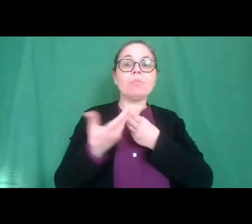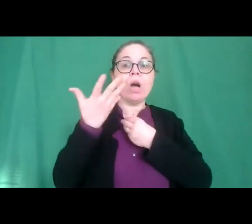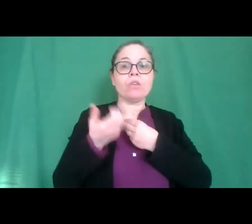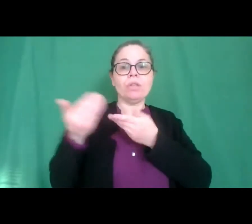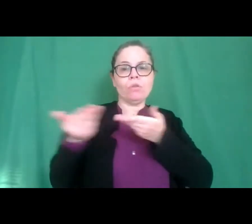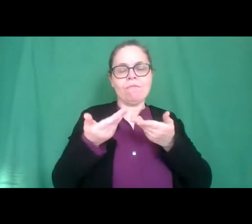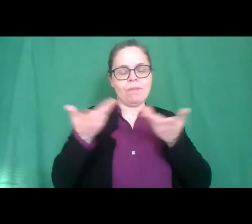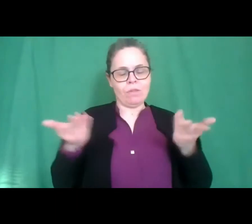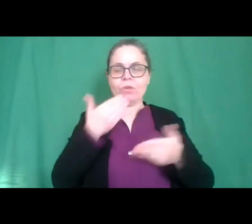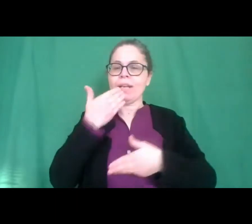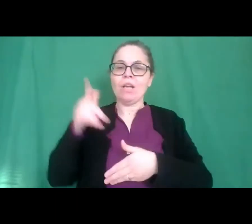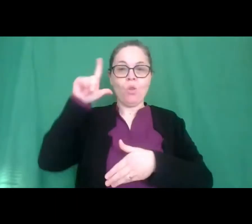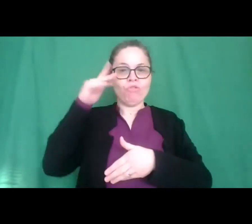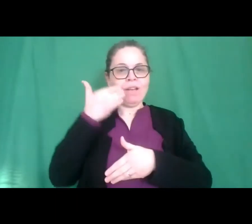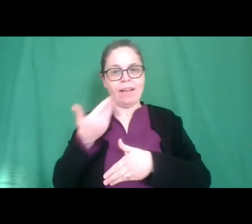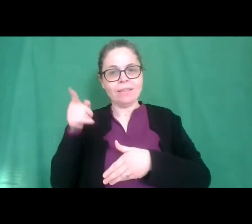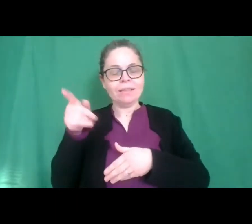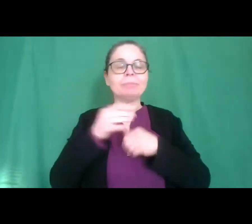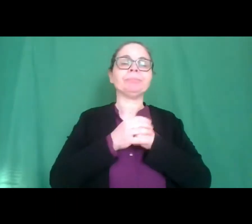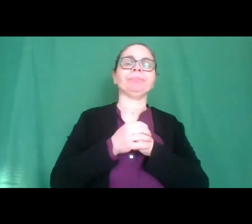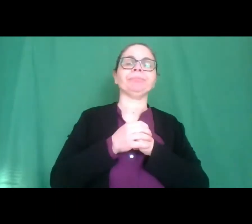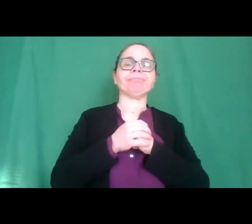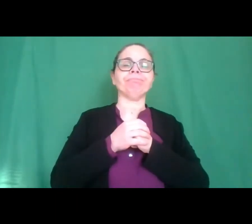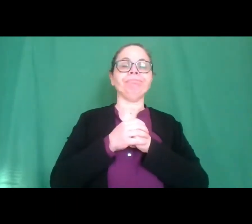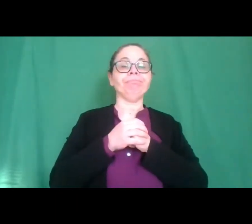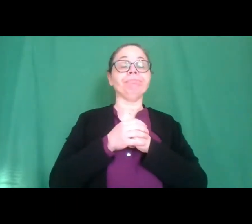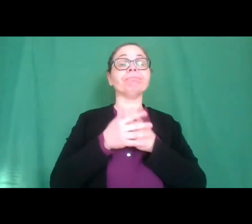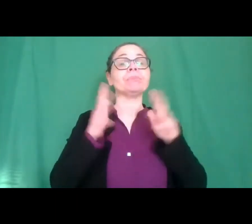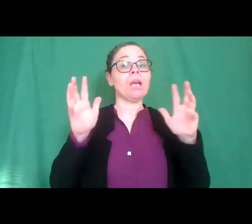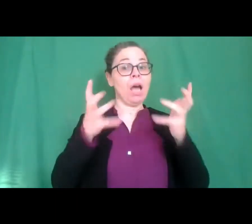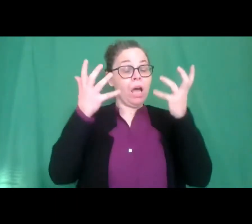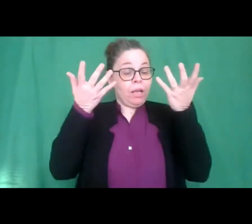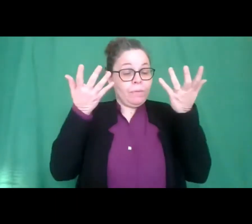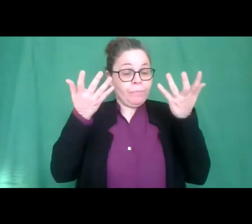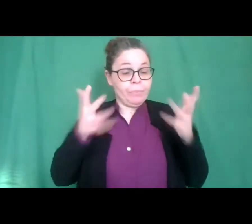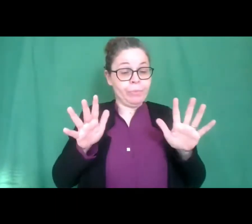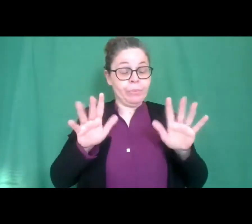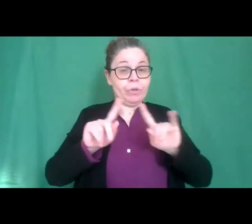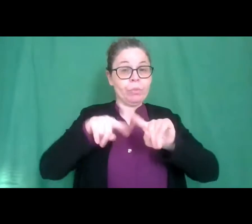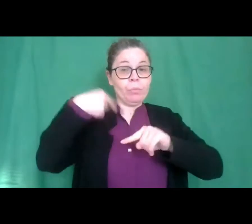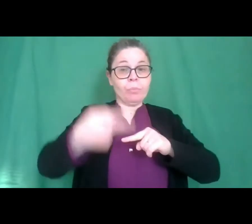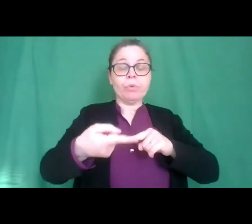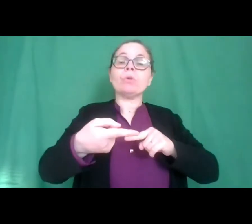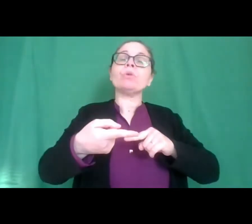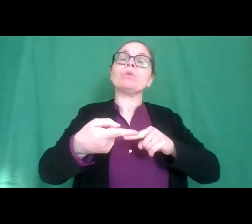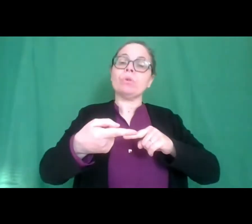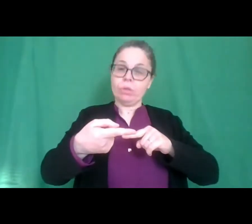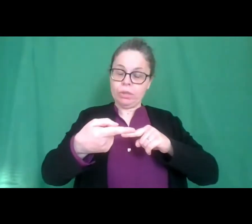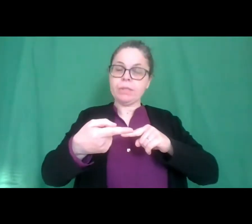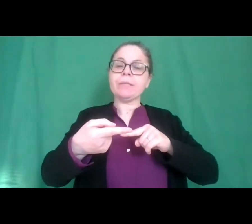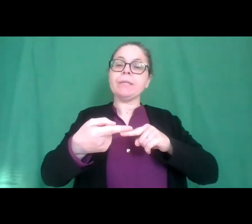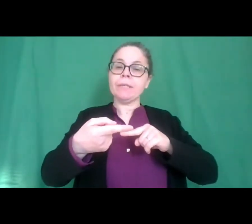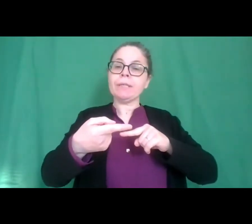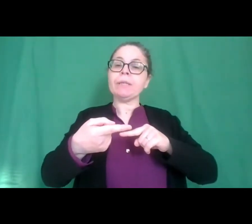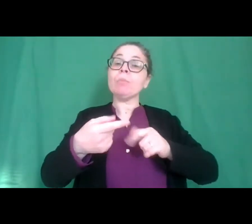nostro nella seconda parte del nostro incontro saranno annunciati i